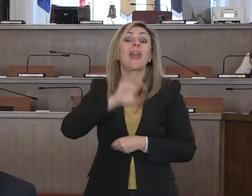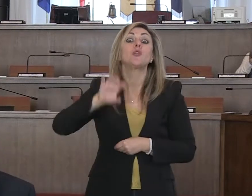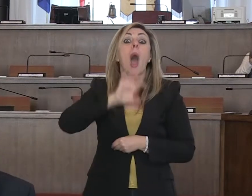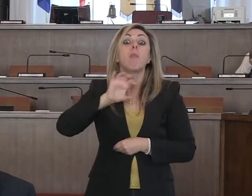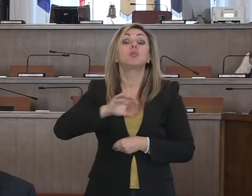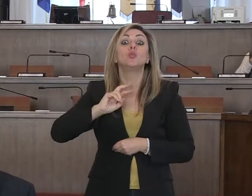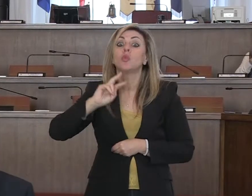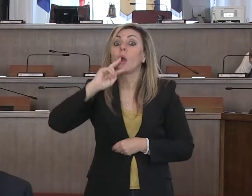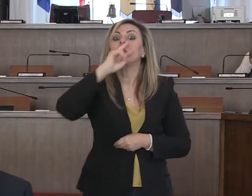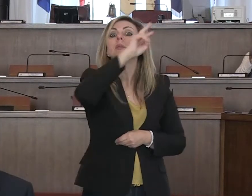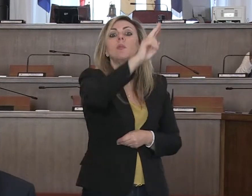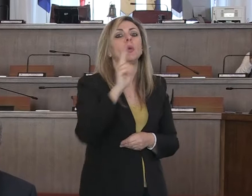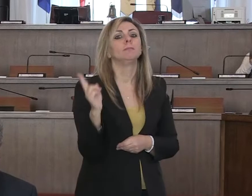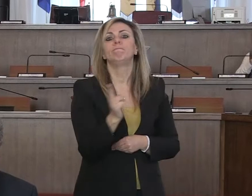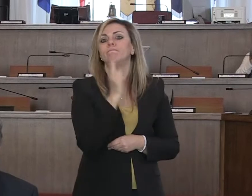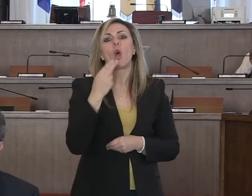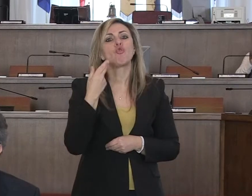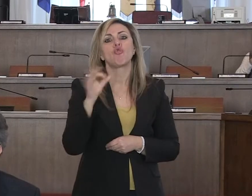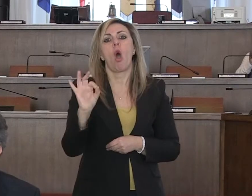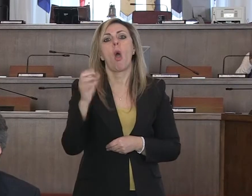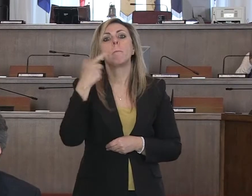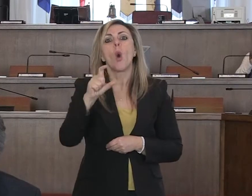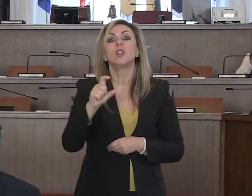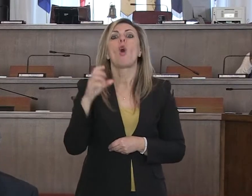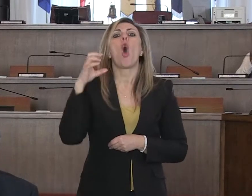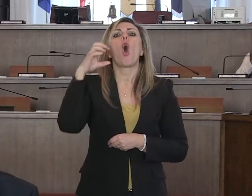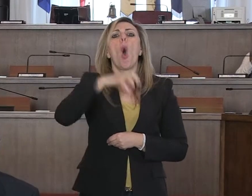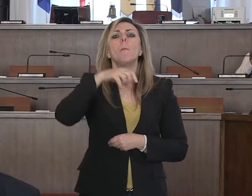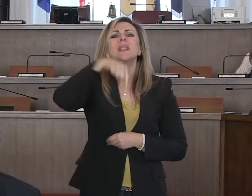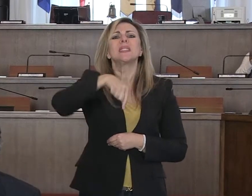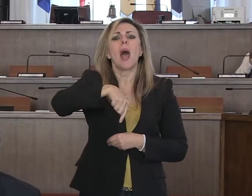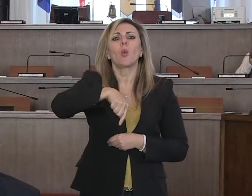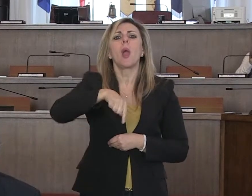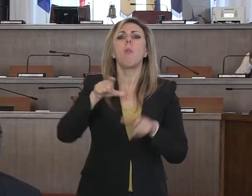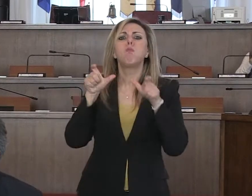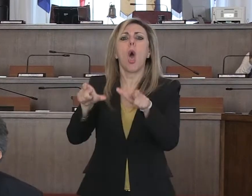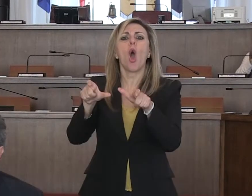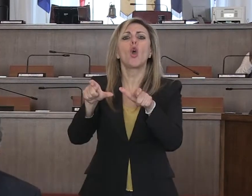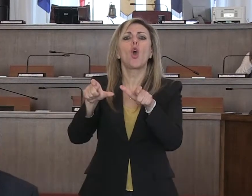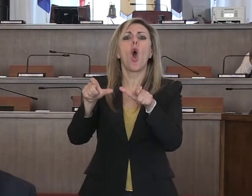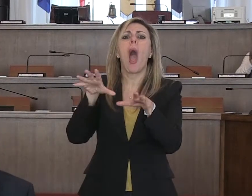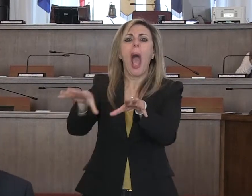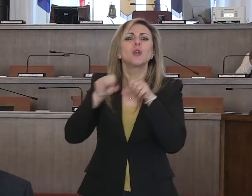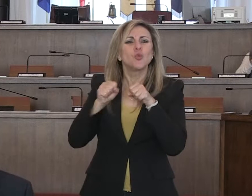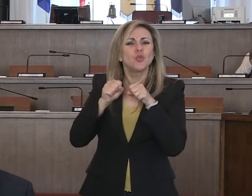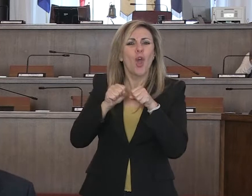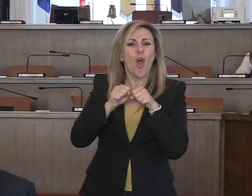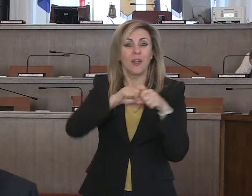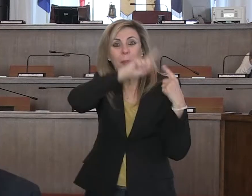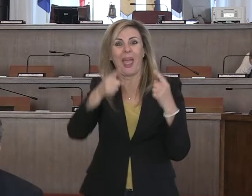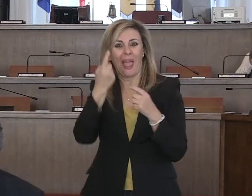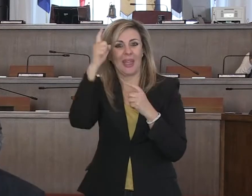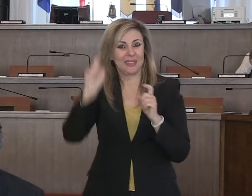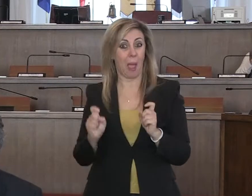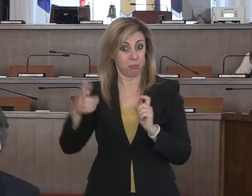vissuto anni di commissariamento e di piano di rientro, che ha bloccato il turnover delle assunzioni, avevamo